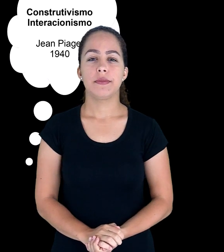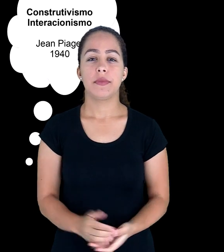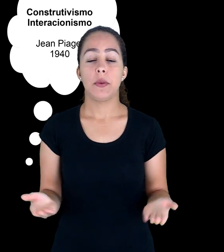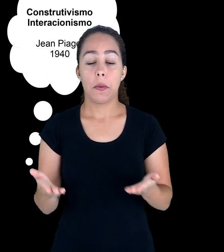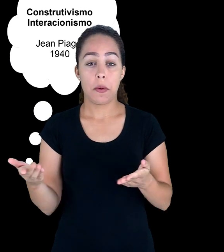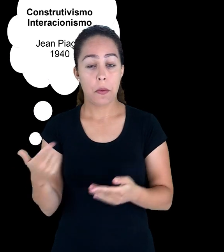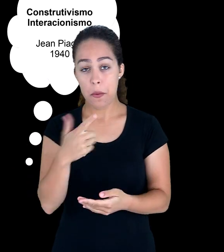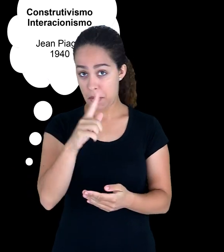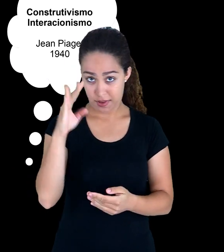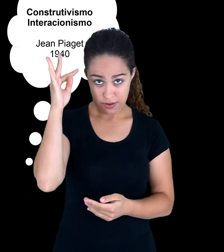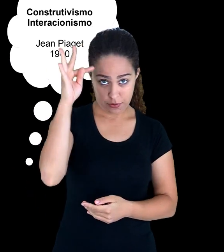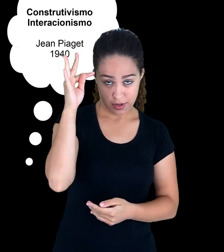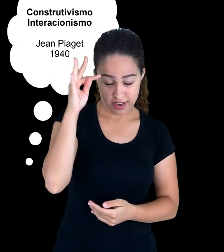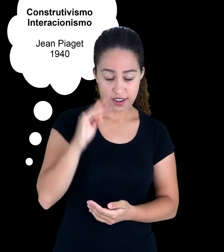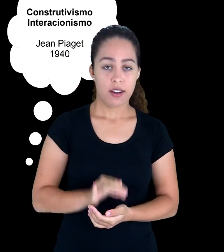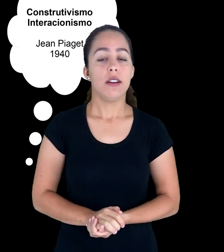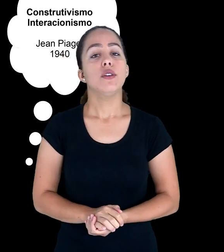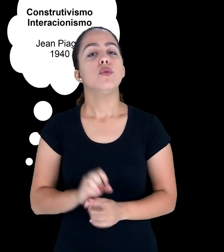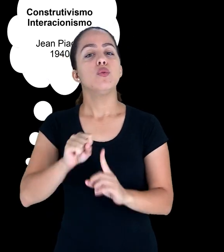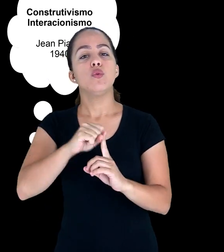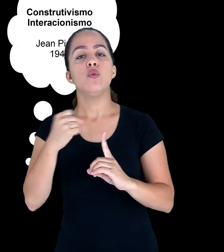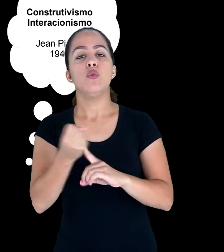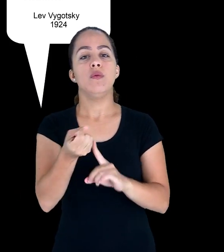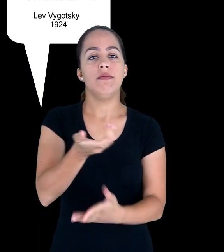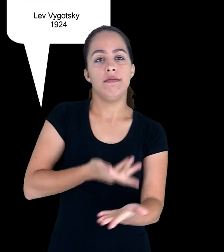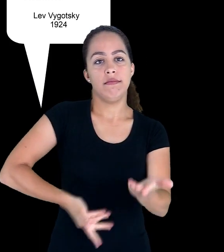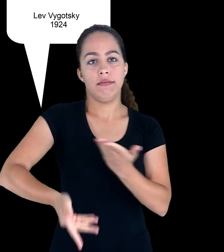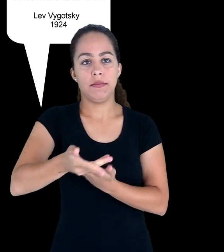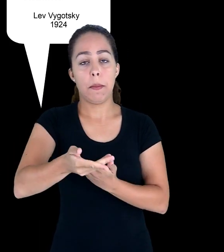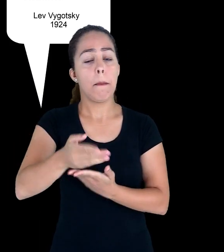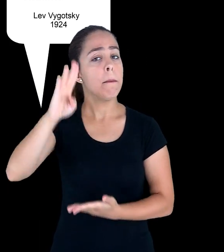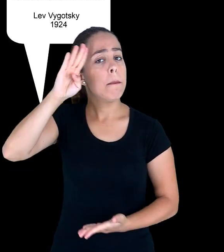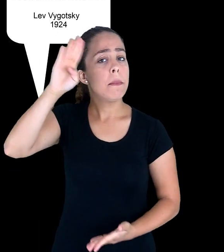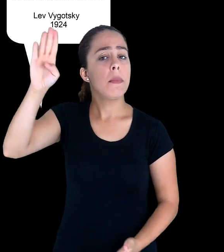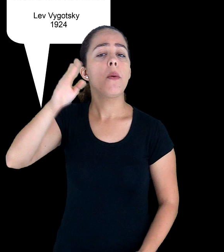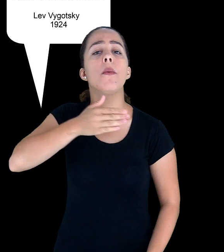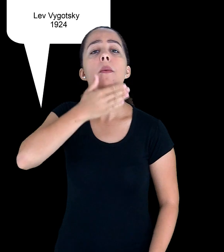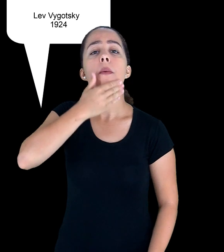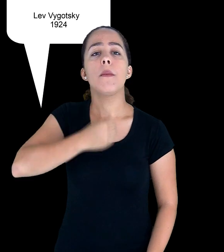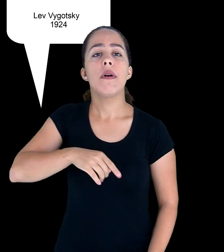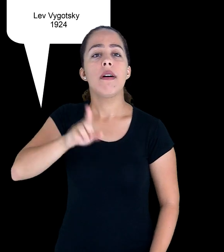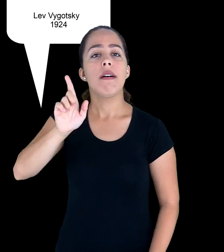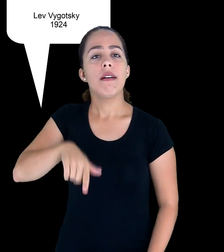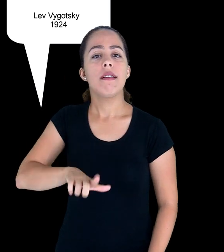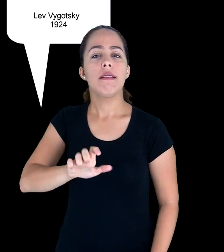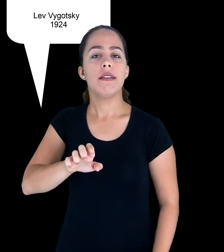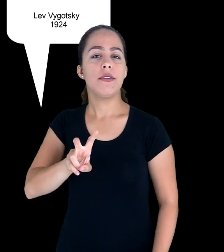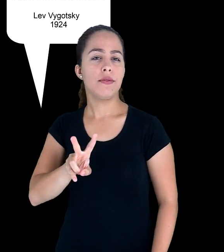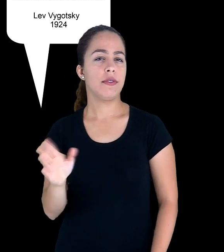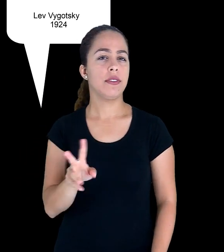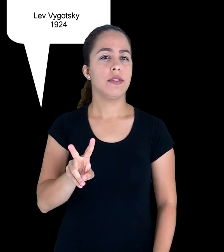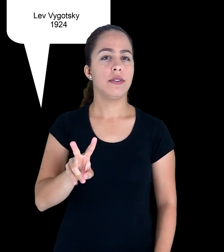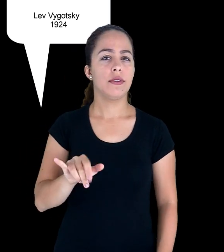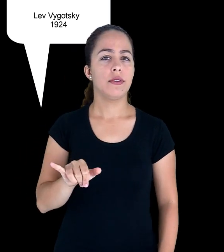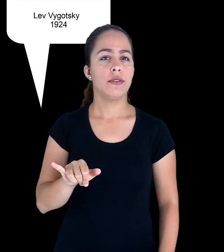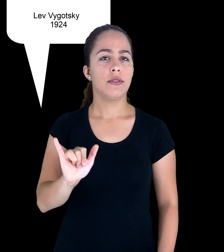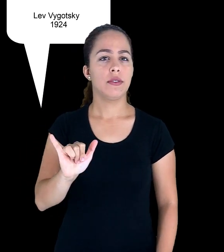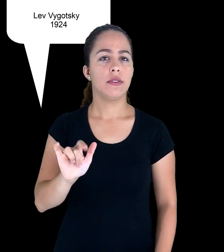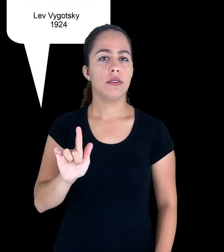Passando para o socio-interacionismo, cujo principal representante é Vygotsky, nós mudamos um pouquinho o foco